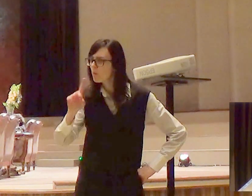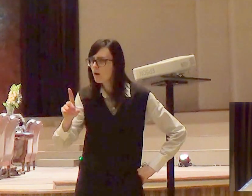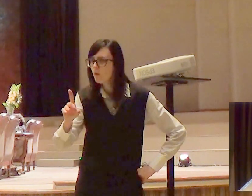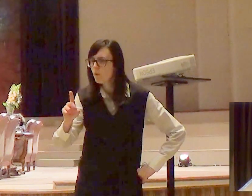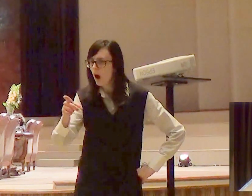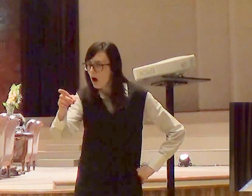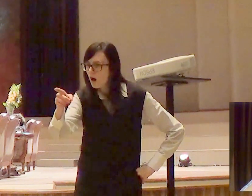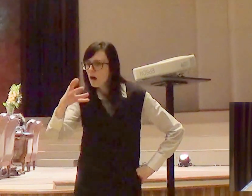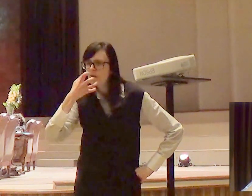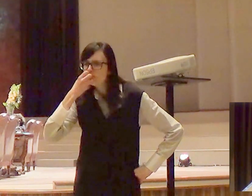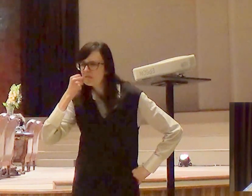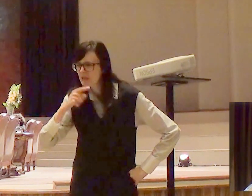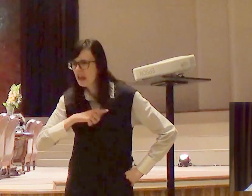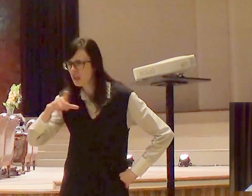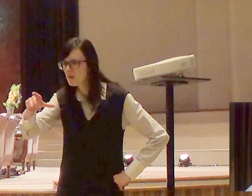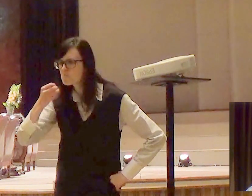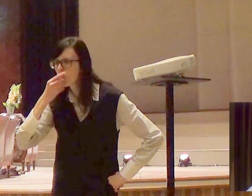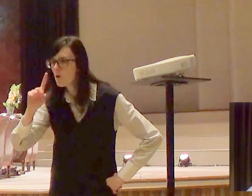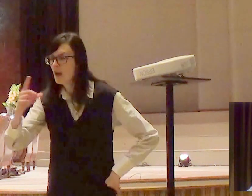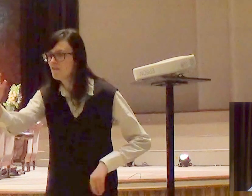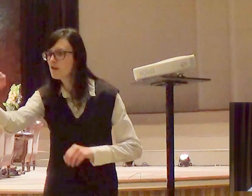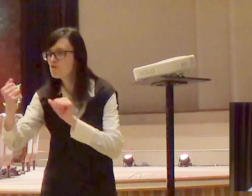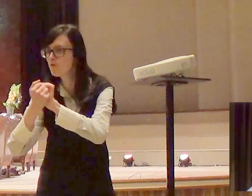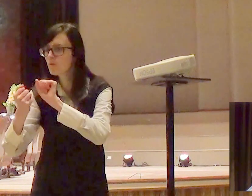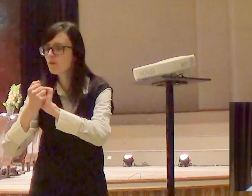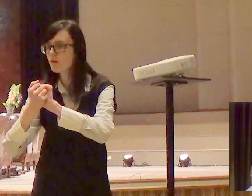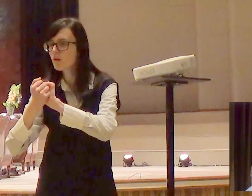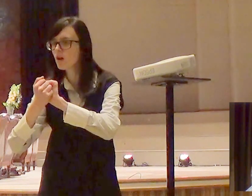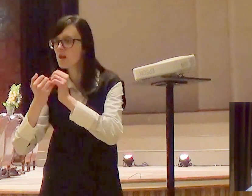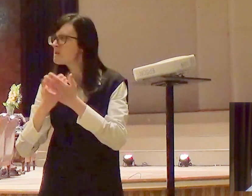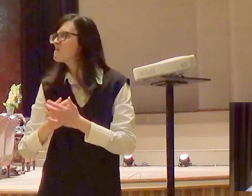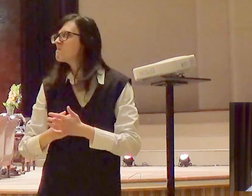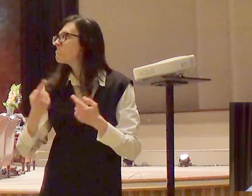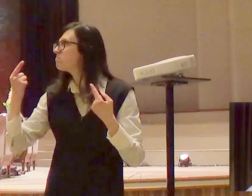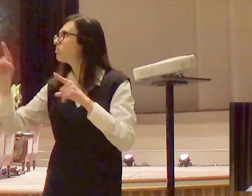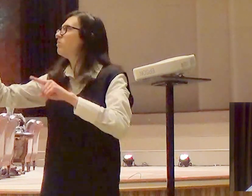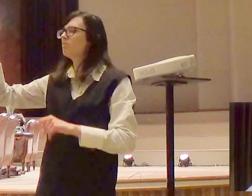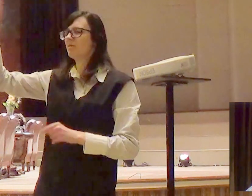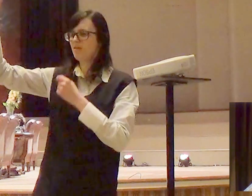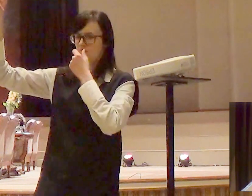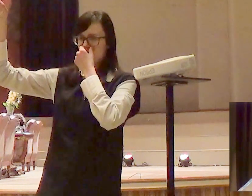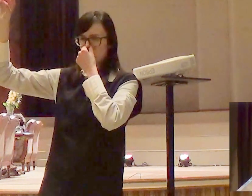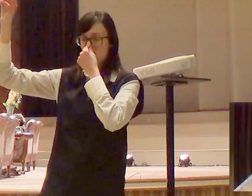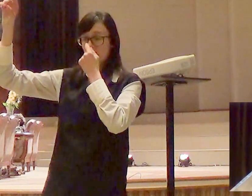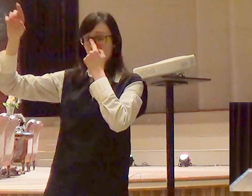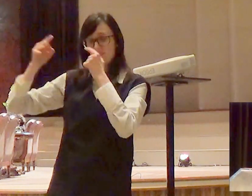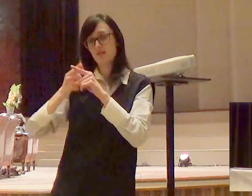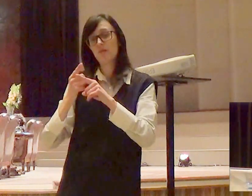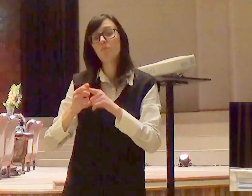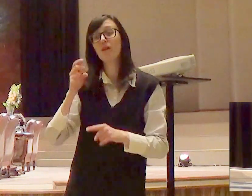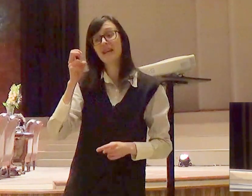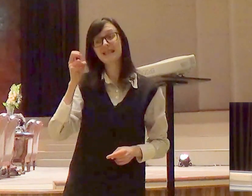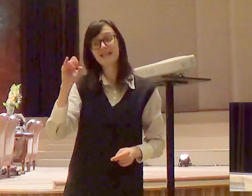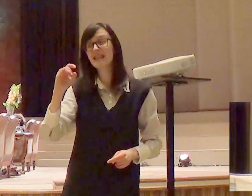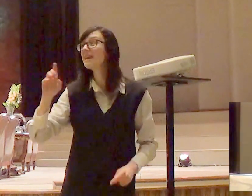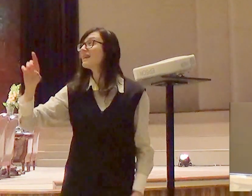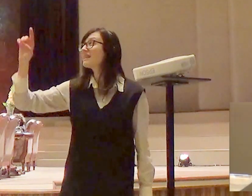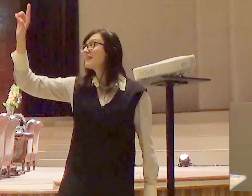amargor, começa a confrontar Deus. Deus. Porque se Deus está acima de tudo e ele tem